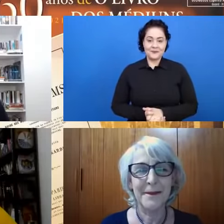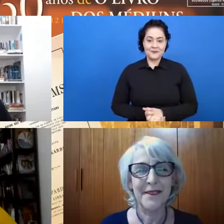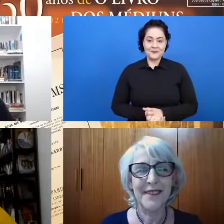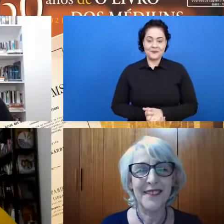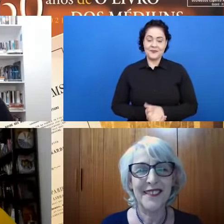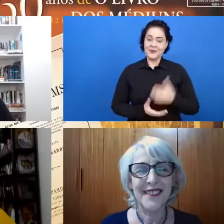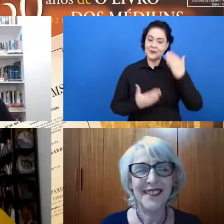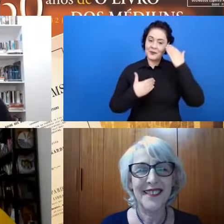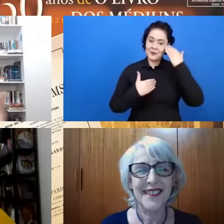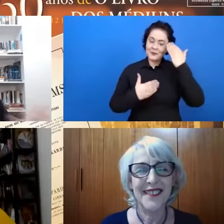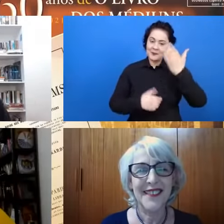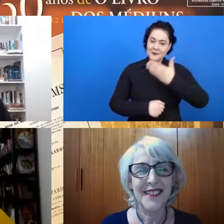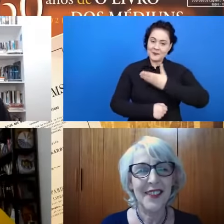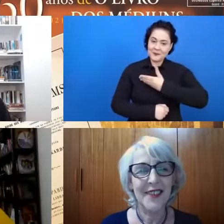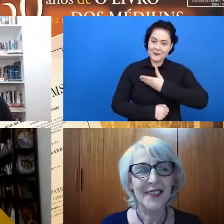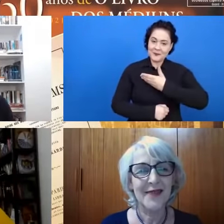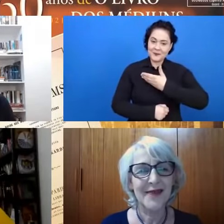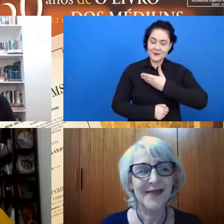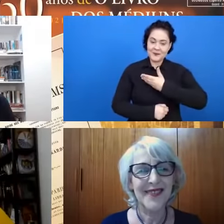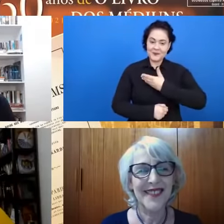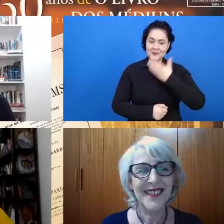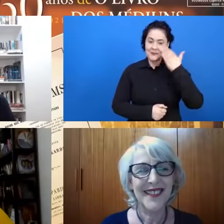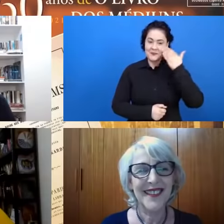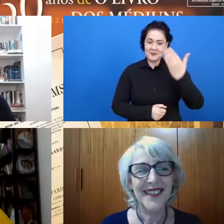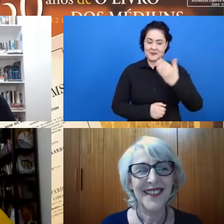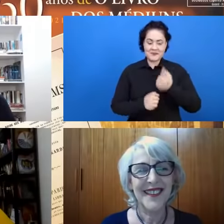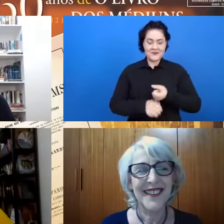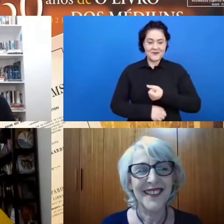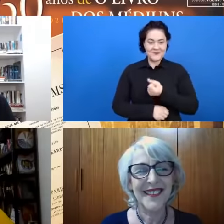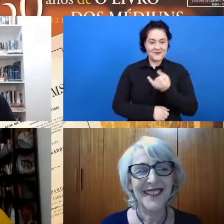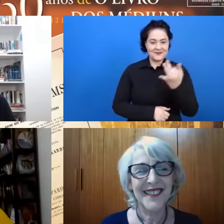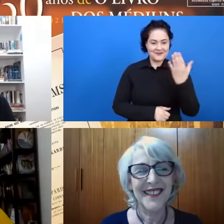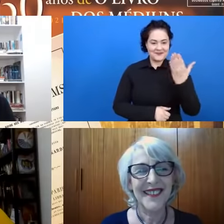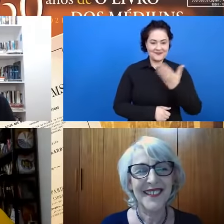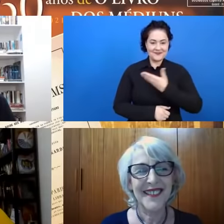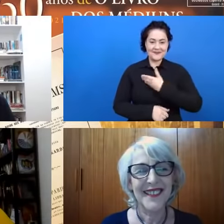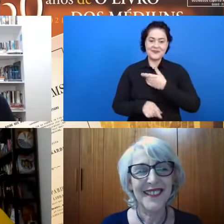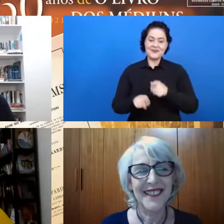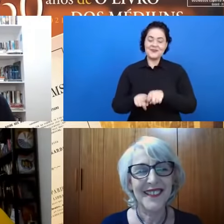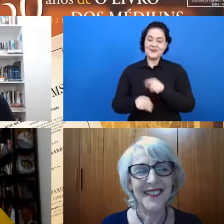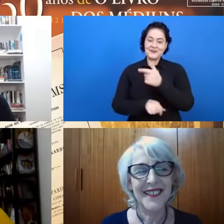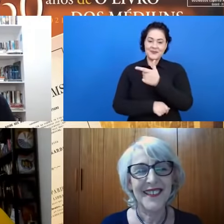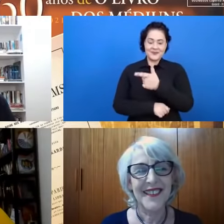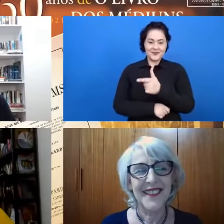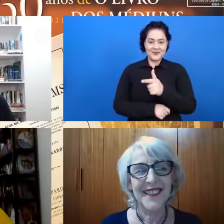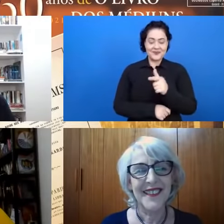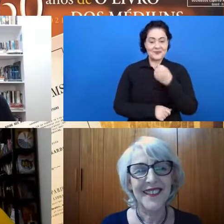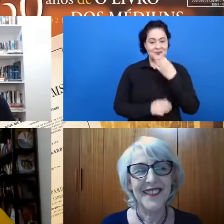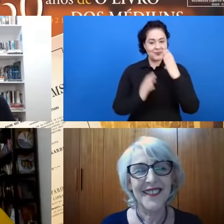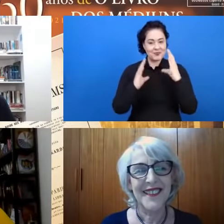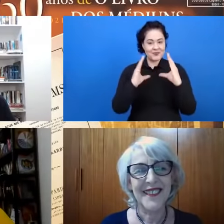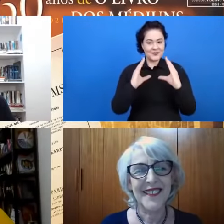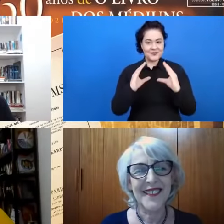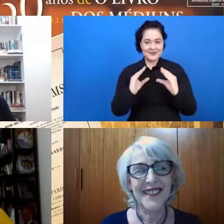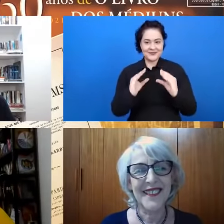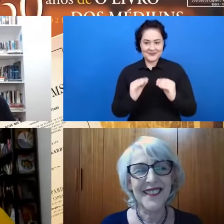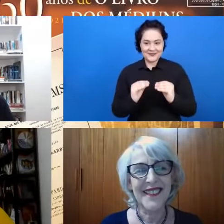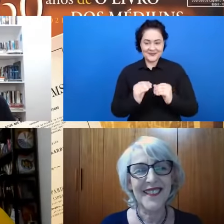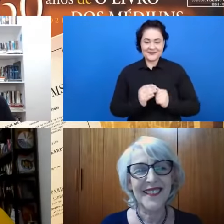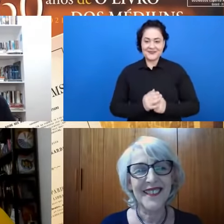Obrigado, meu amigo, obrigado, meus amigos. Mais uma vez, uma boa noite pra todos.